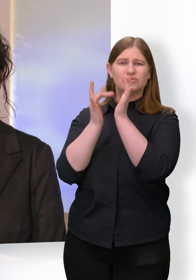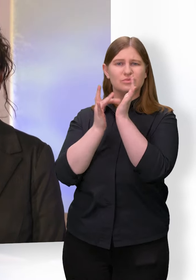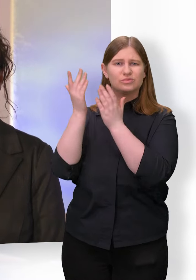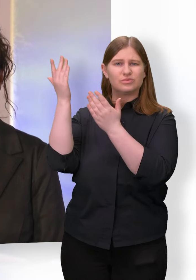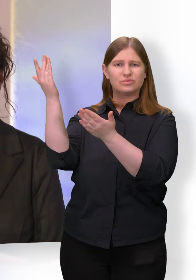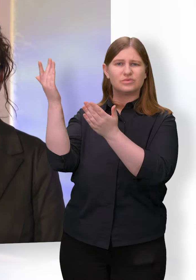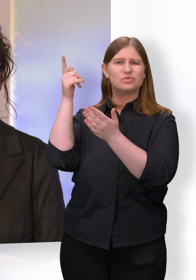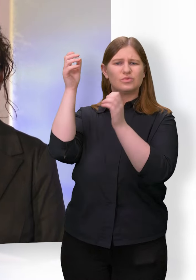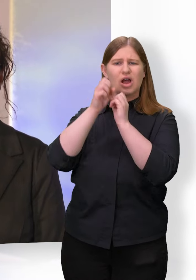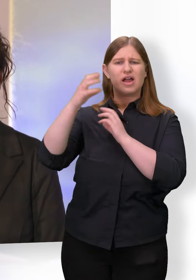Heiliger Geist.